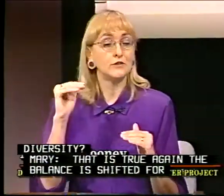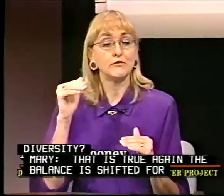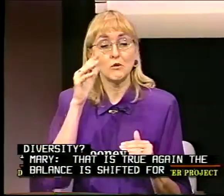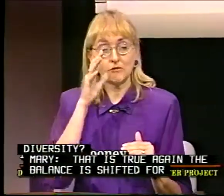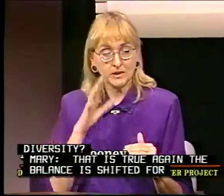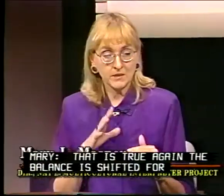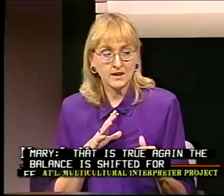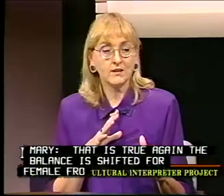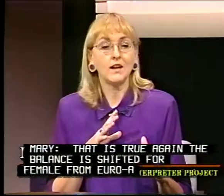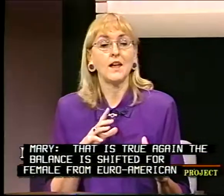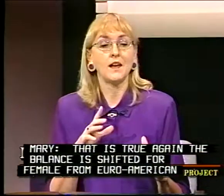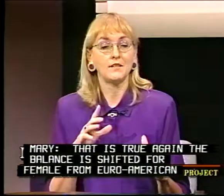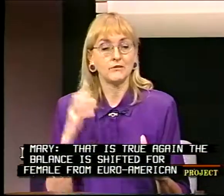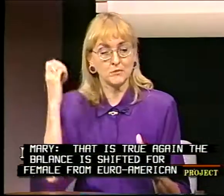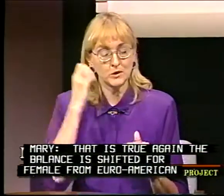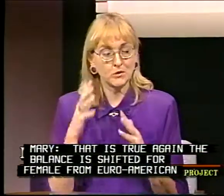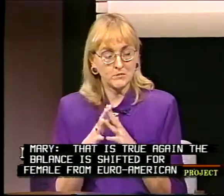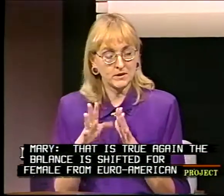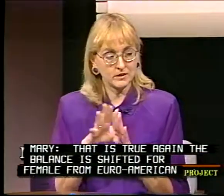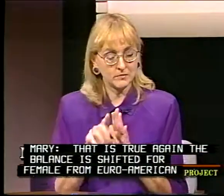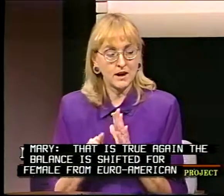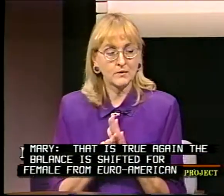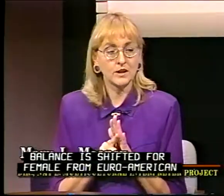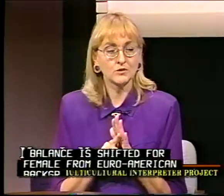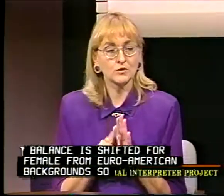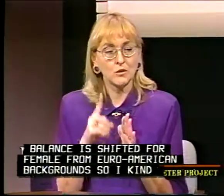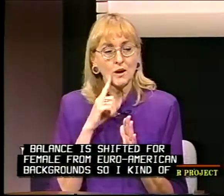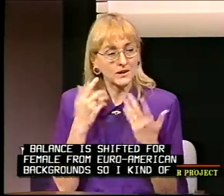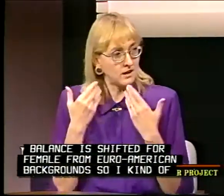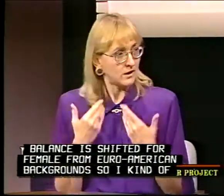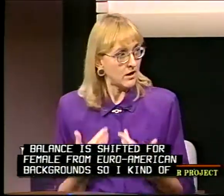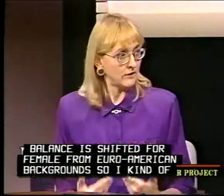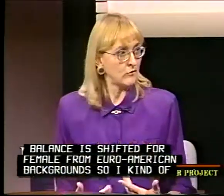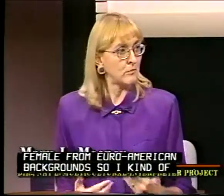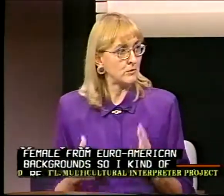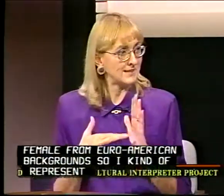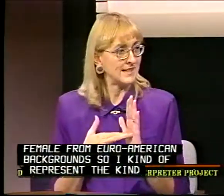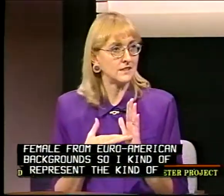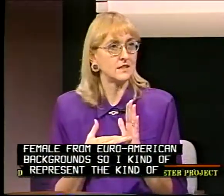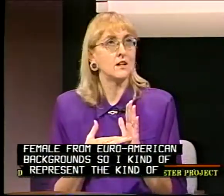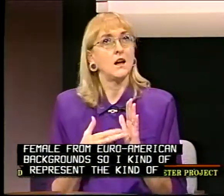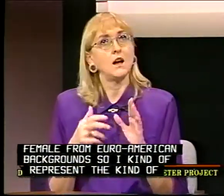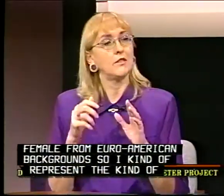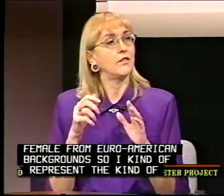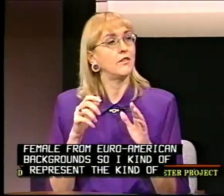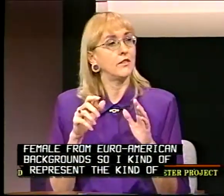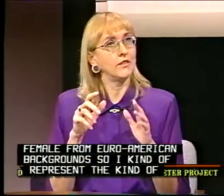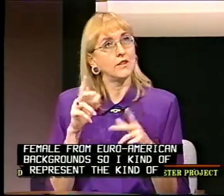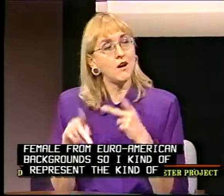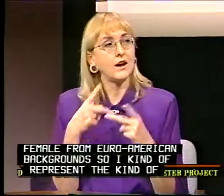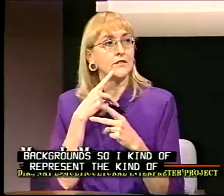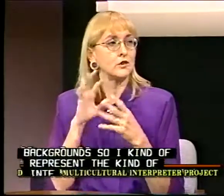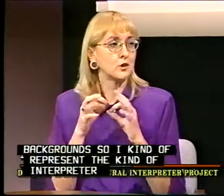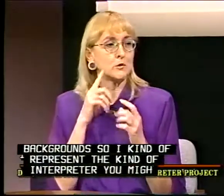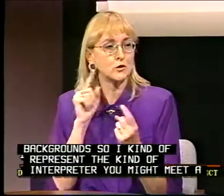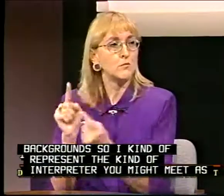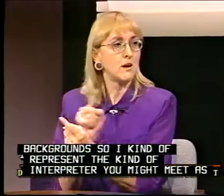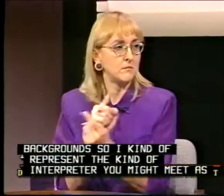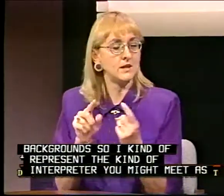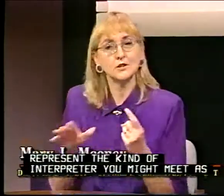for female and from Euro-American backgrounds. So, again, I kind of represent the kind of interpreter you might meet as